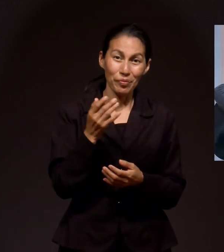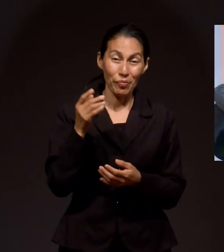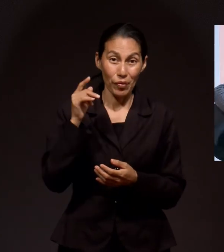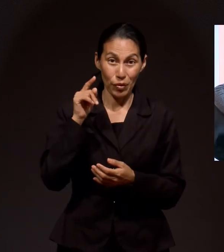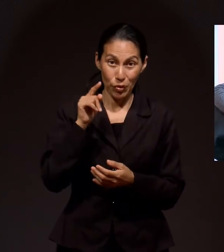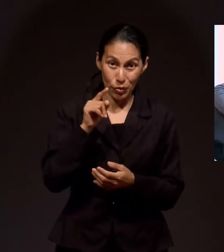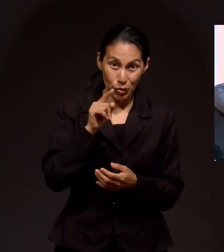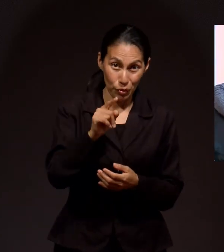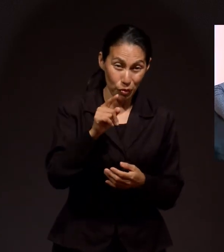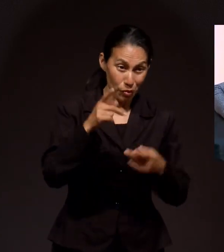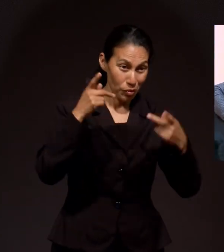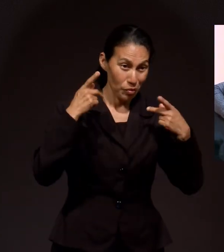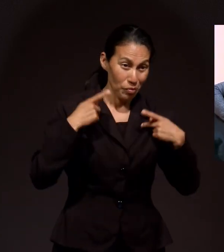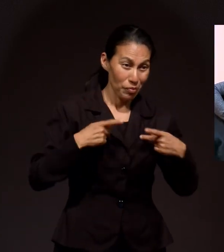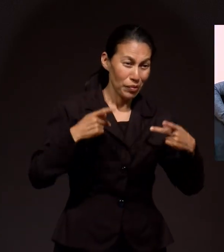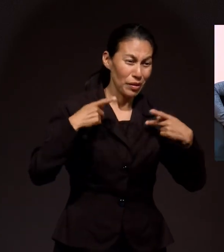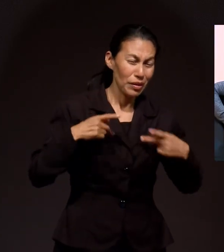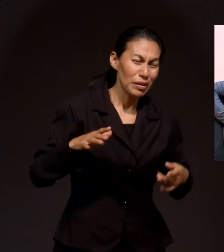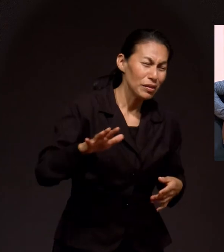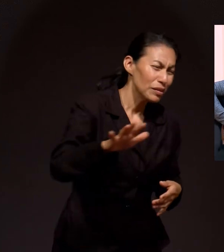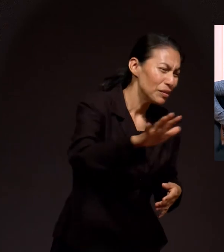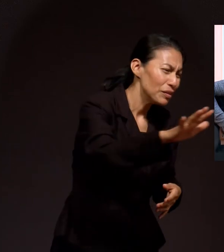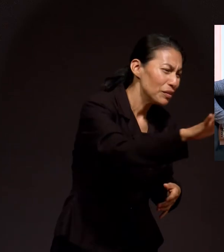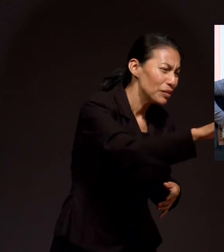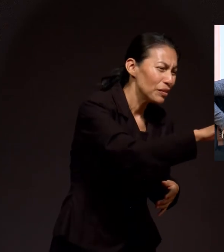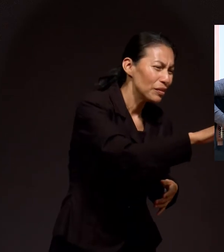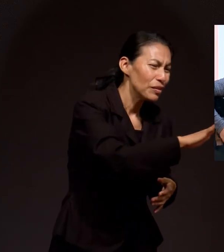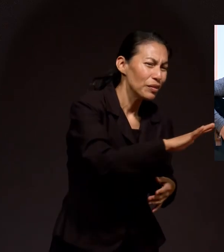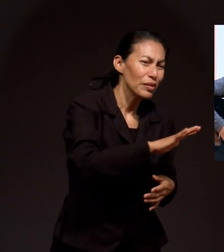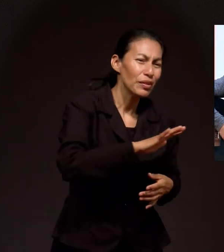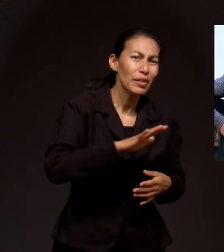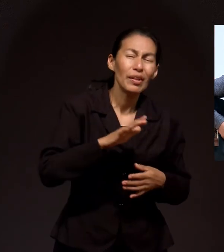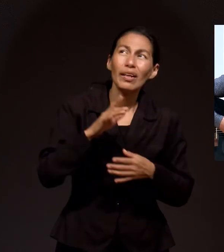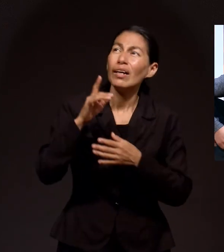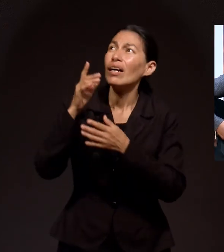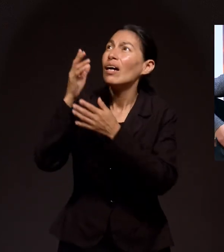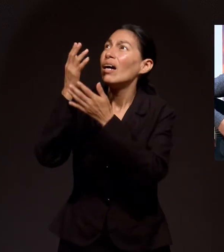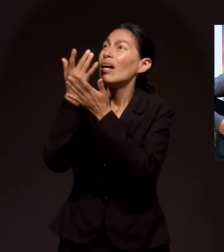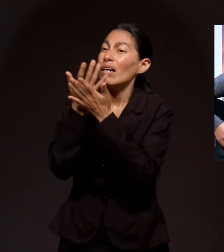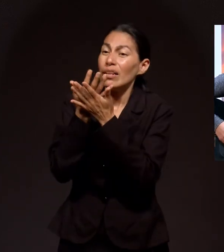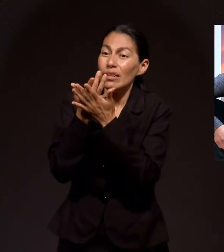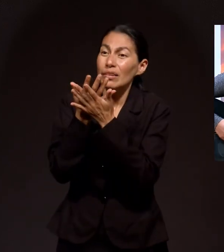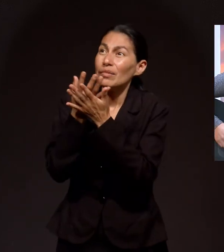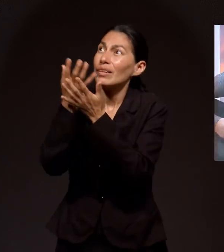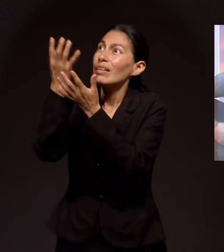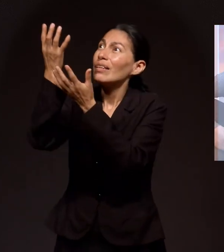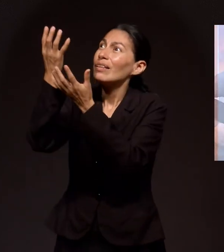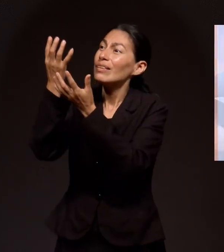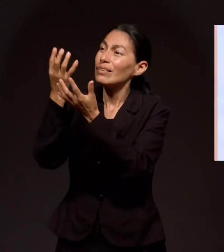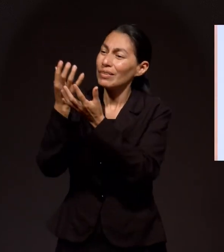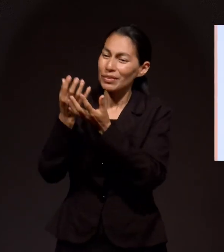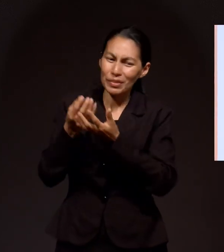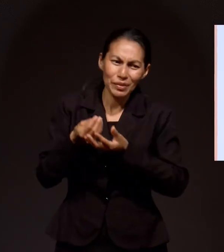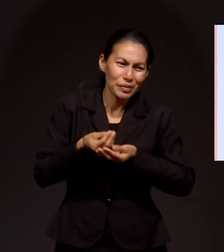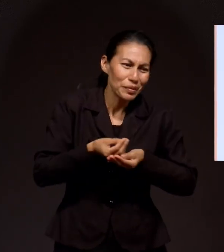Para así llevar es un hombre de esperanza a otros